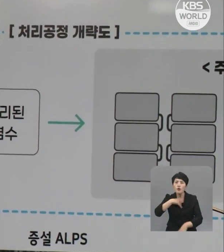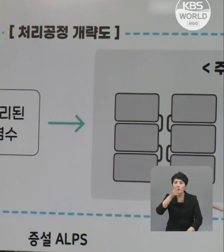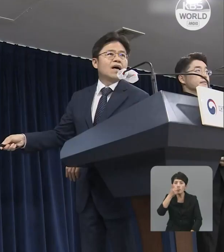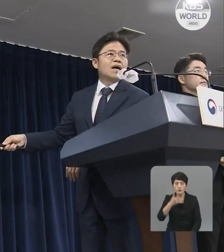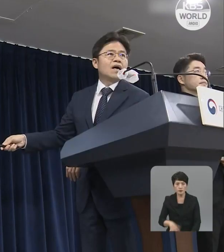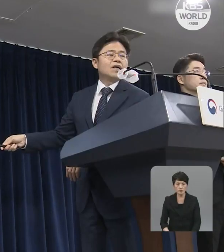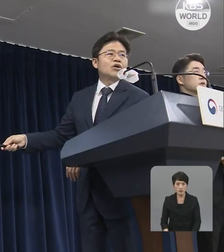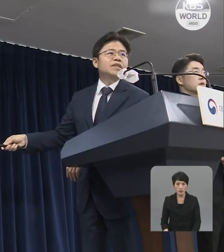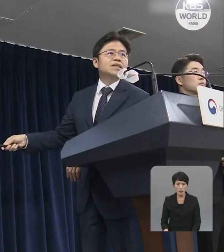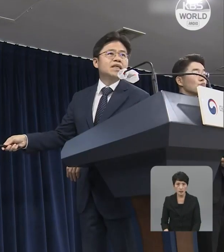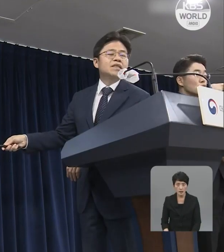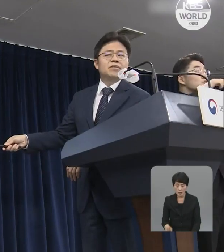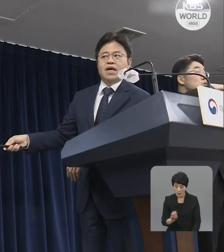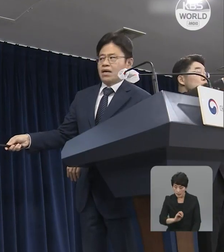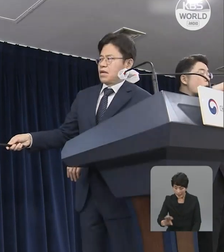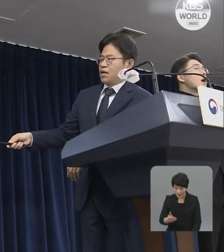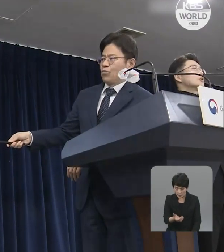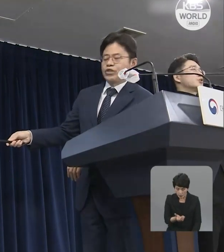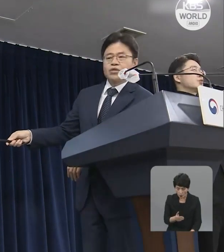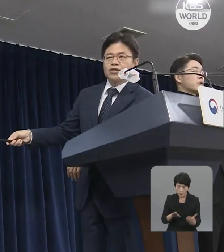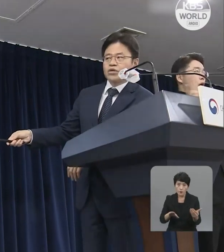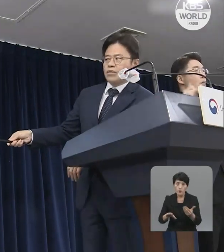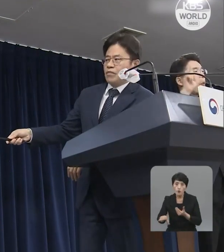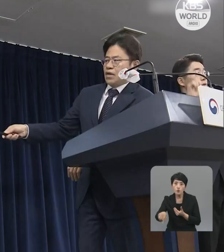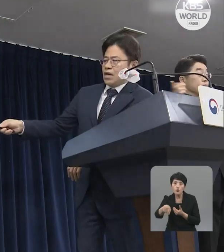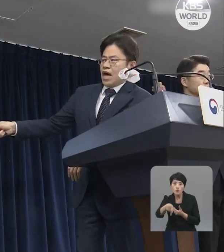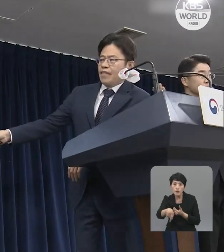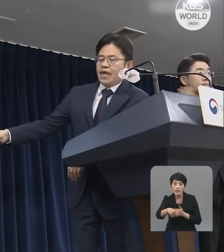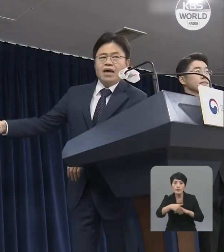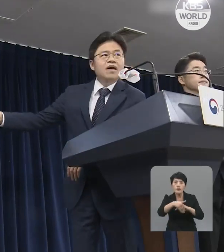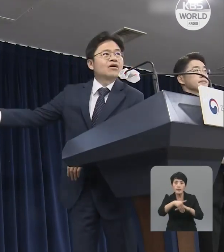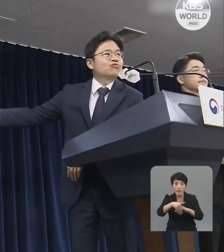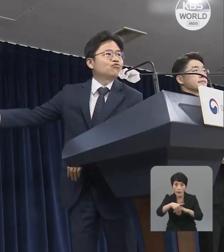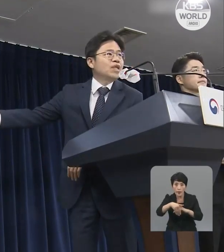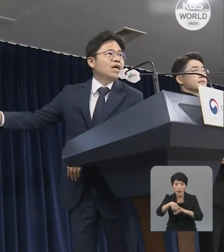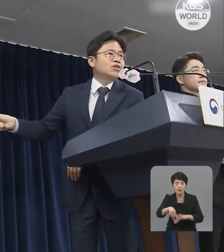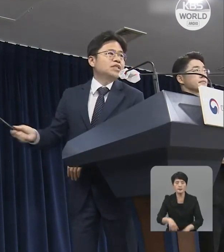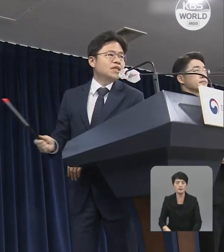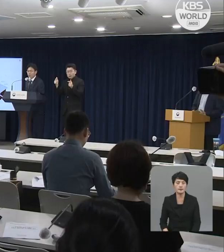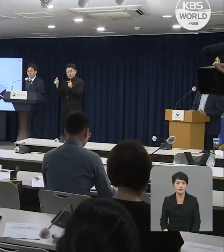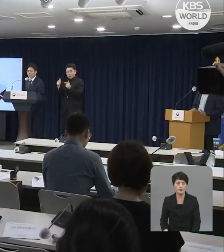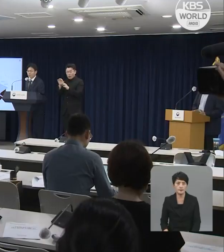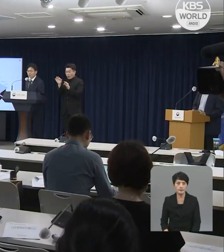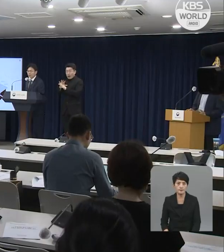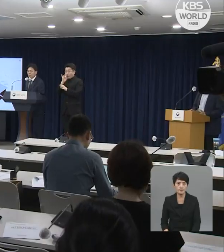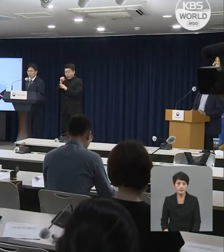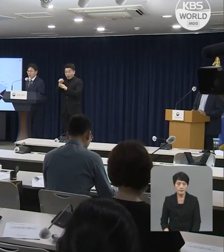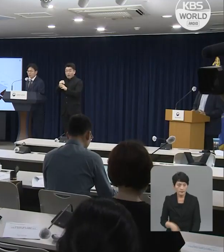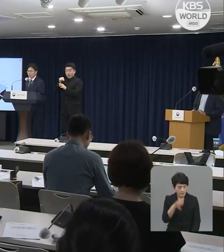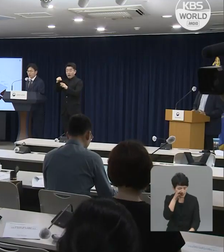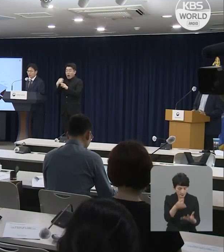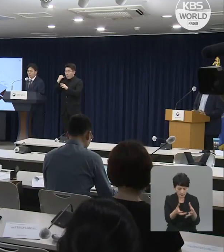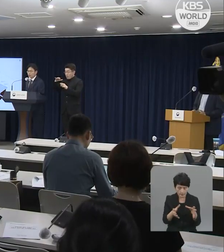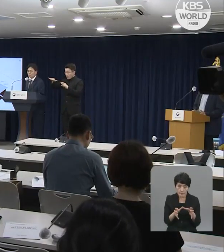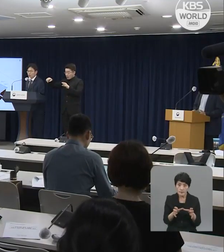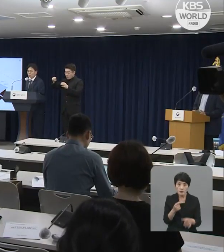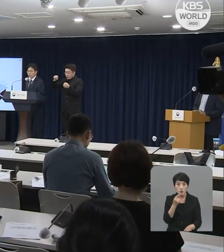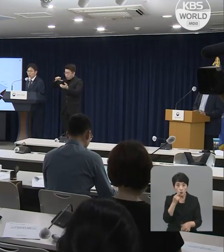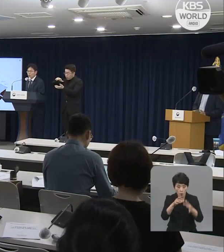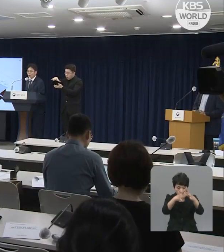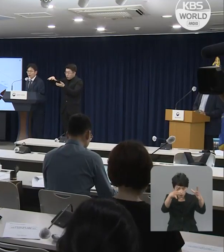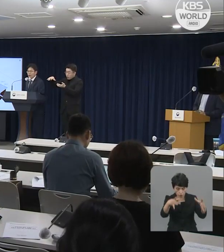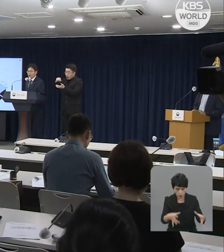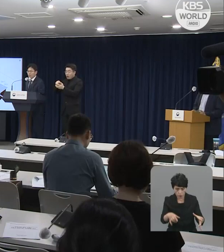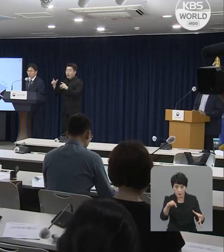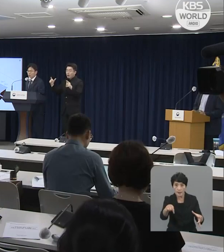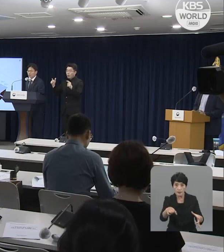là khả năng lọc bị suy giảm trong lần phân tích nồng độ mỗi tuần một lần thì chất hấp vụ sẽ được thay thế. Về thiết bị pha loãng và giải phóng đồng vị